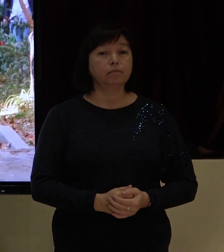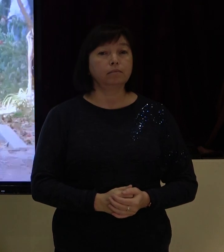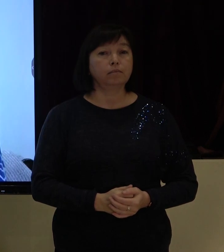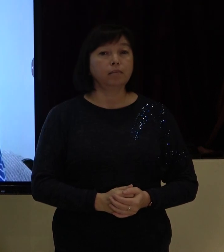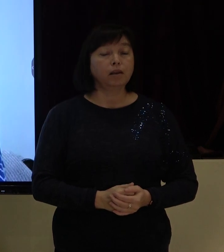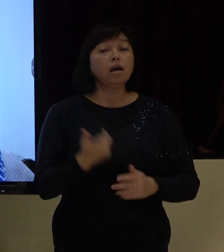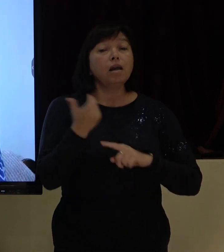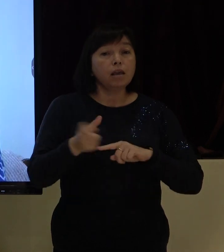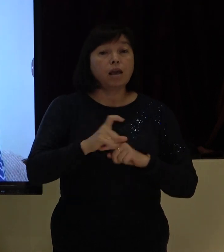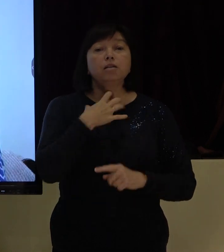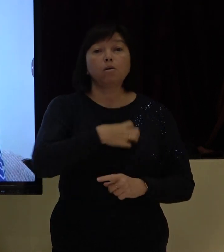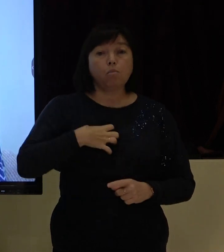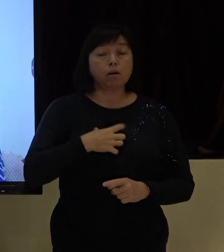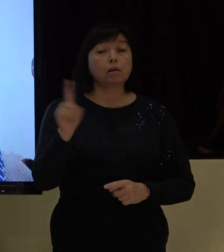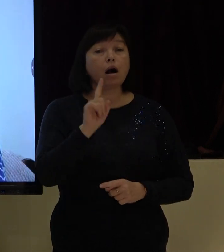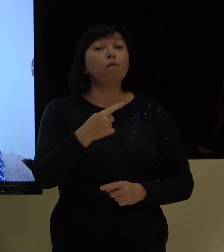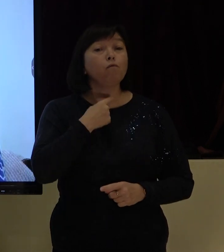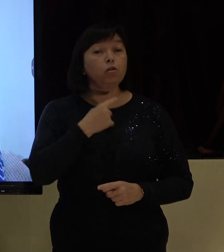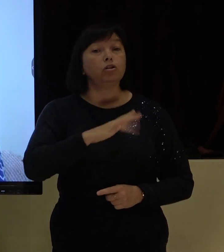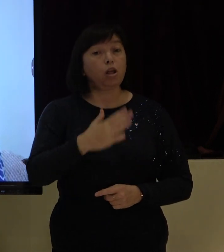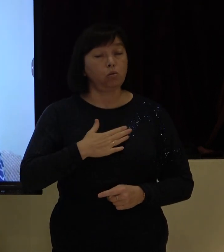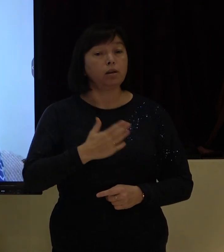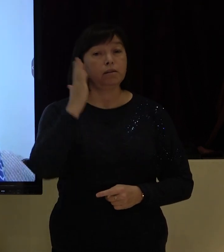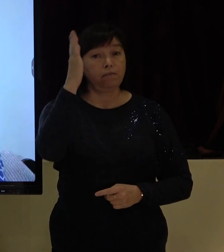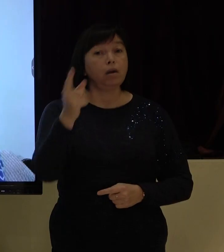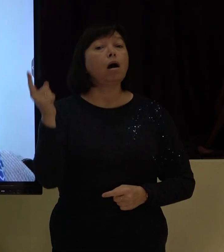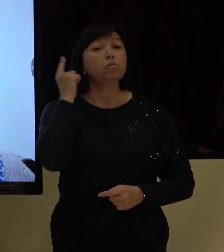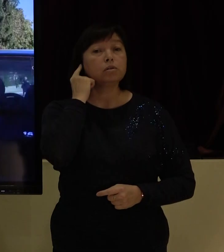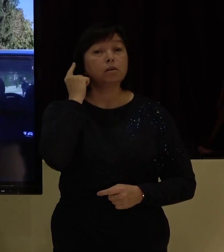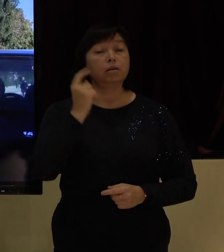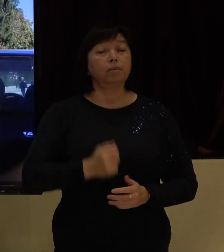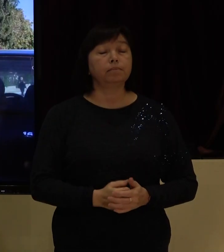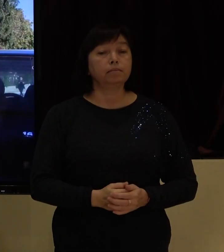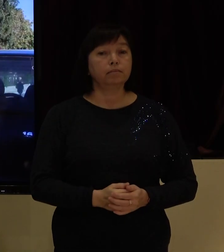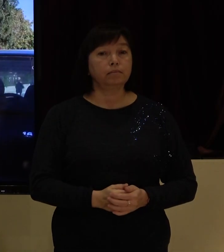Este important ca vocilele noastre să fie auzite.